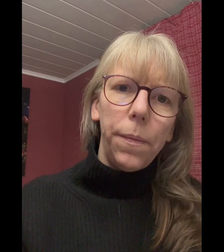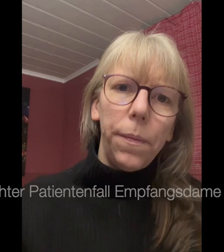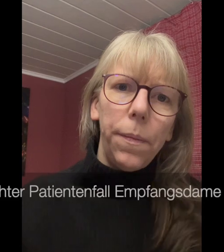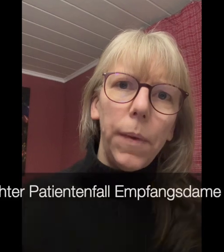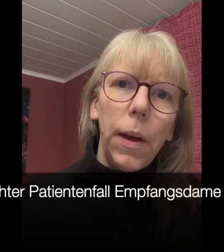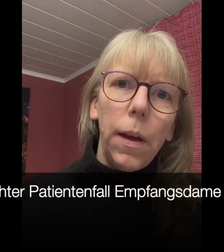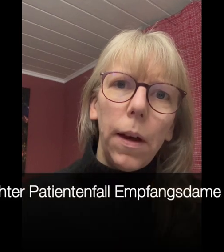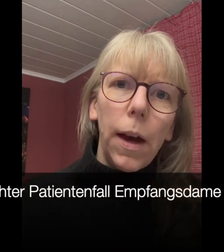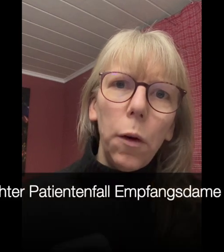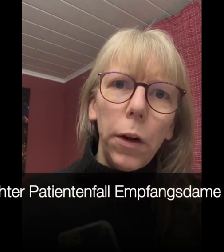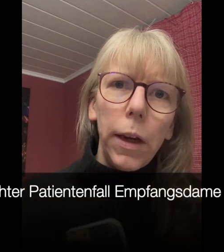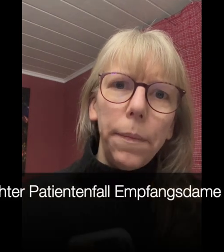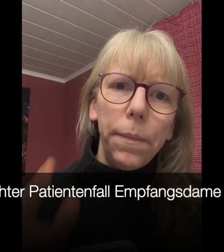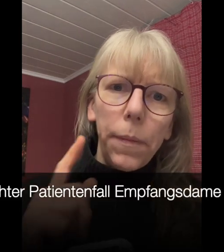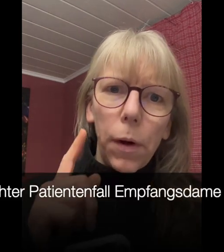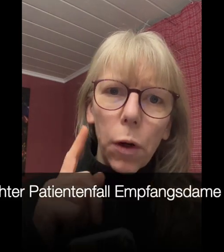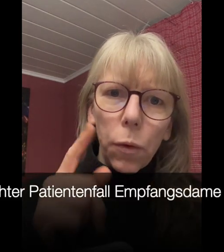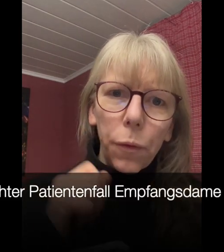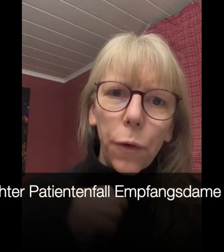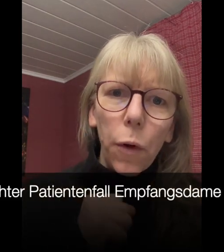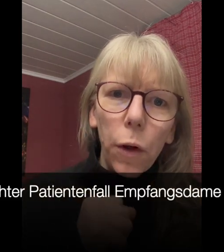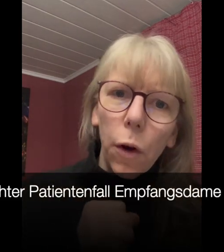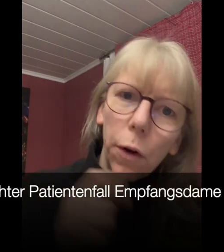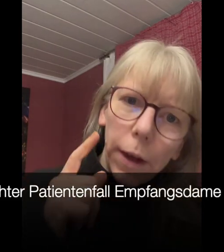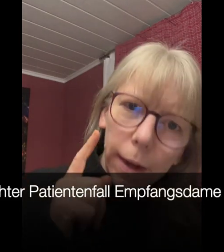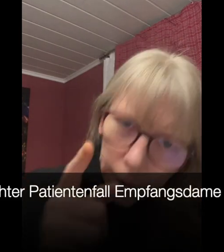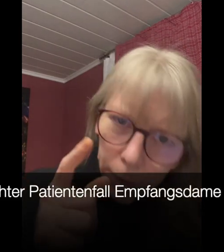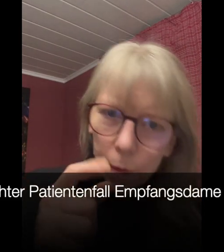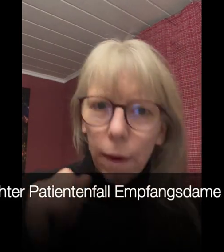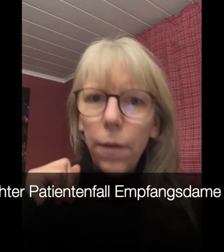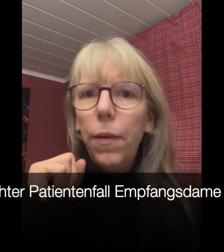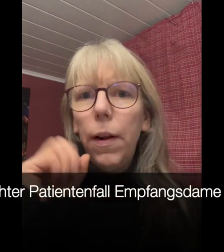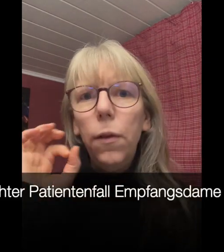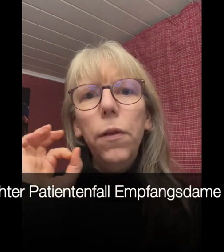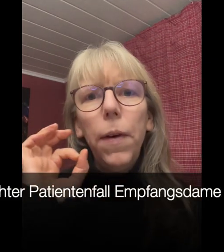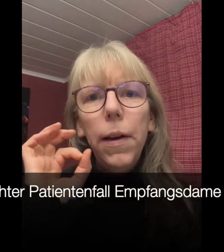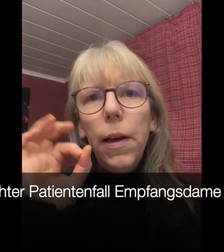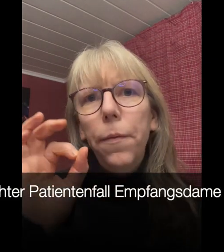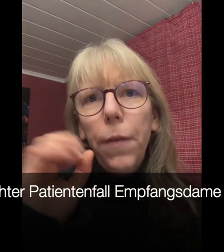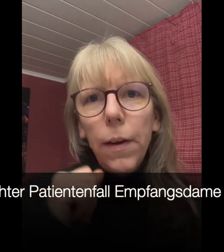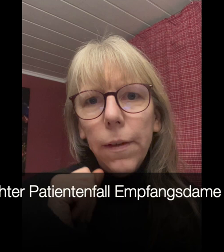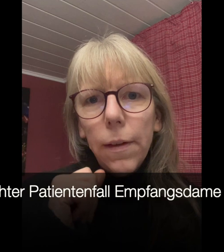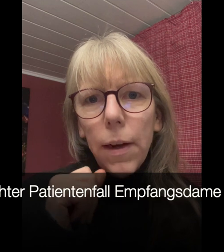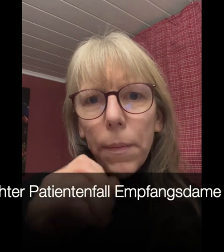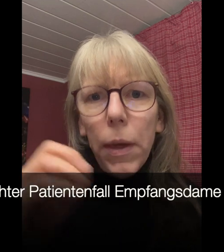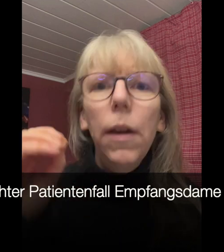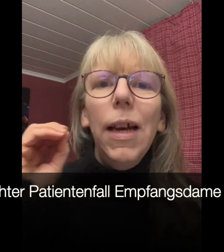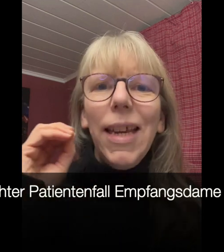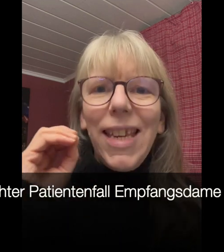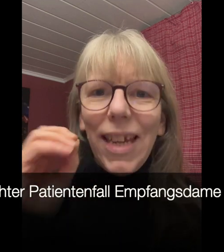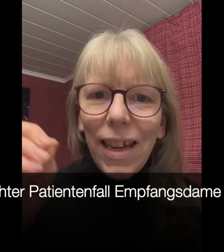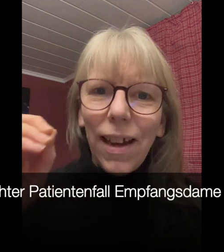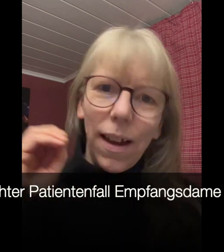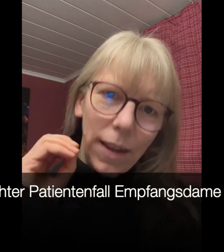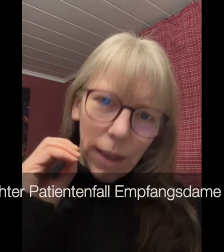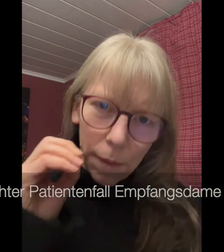Hallo ihr Lieben, Rose Fröhlich, heute echter Patientenfall und zwar eine Empfangsdame, die an ihrem